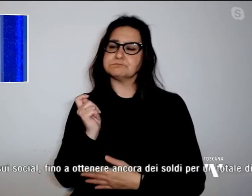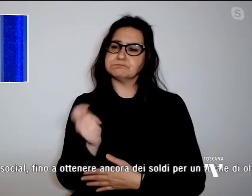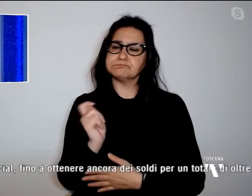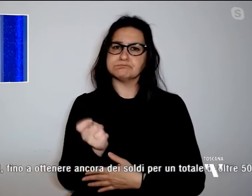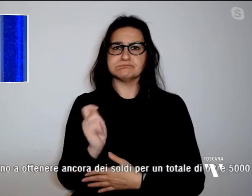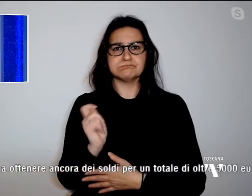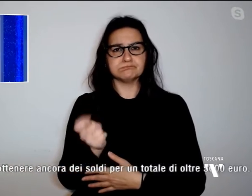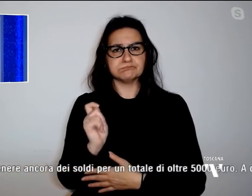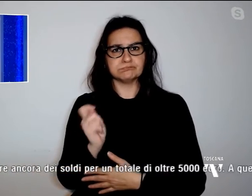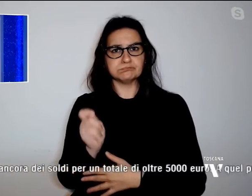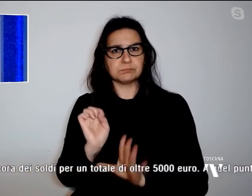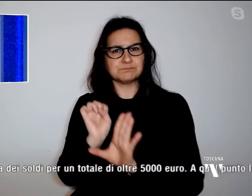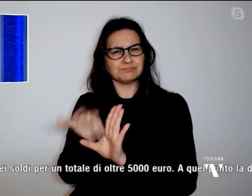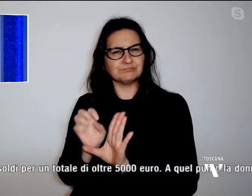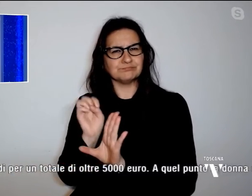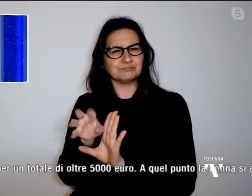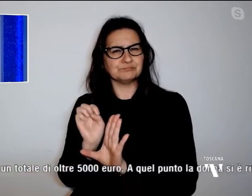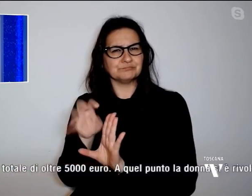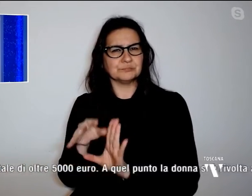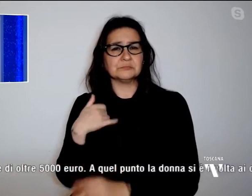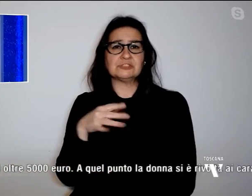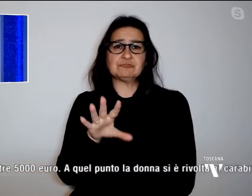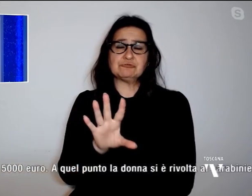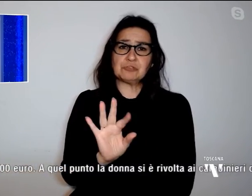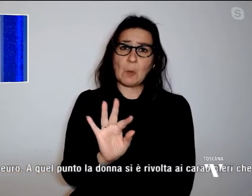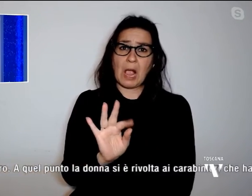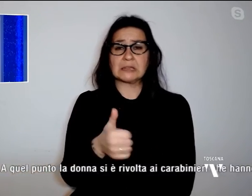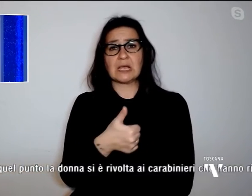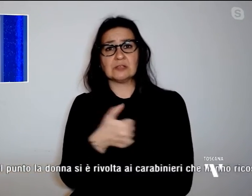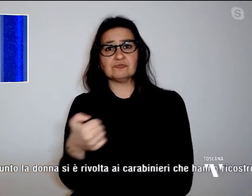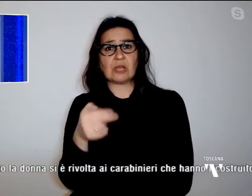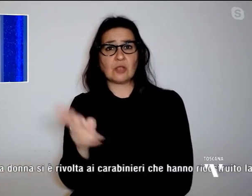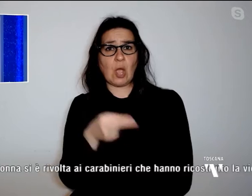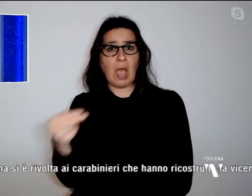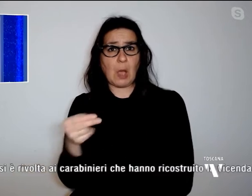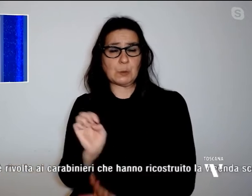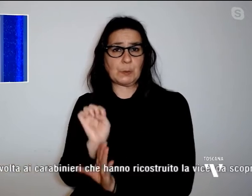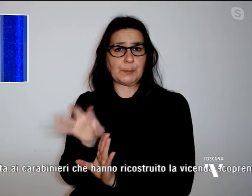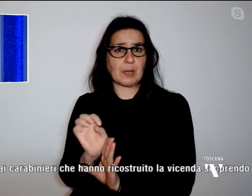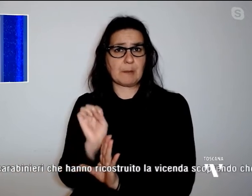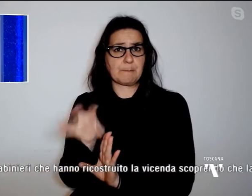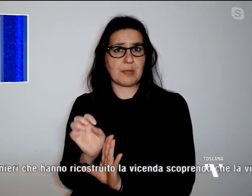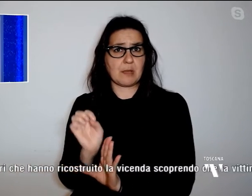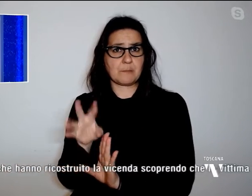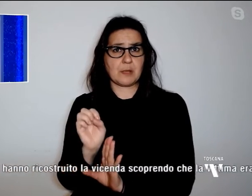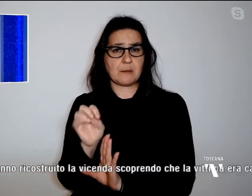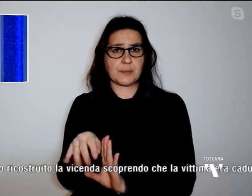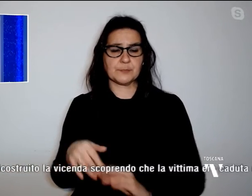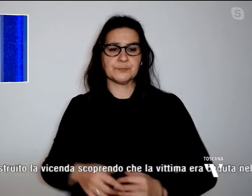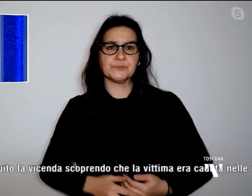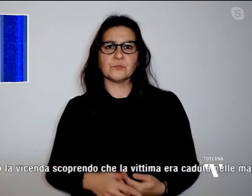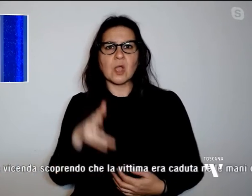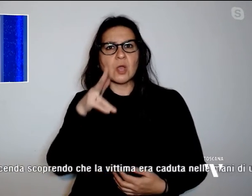post-pay di 50 o 100 euro per volta. Anche quando la donna ha provato a